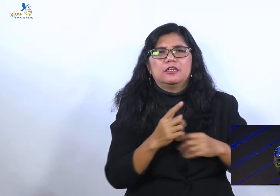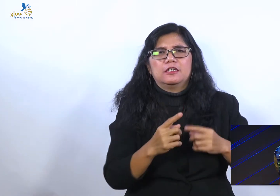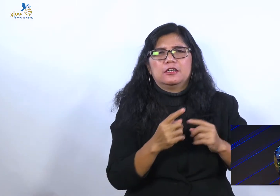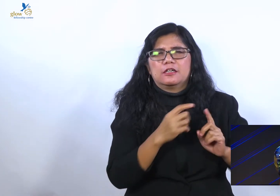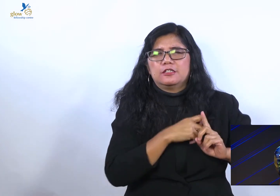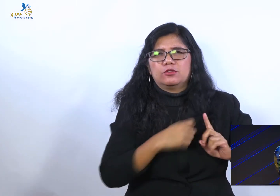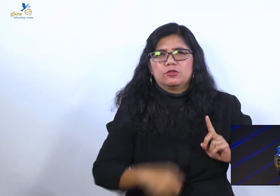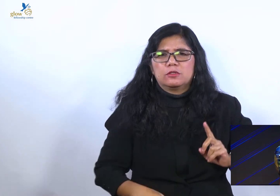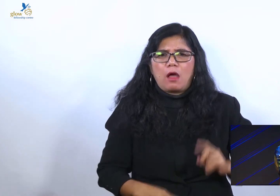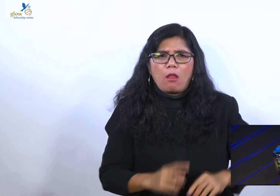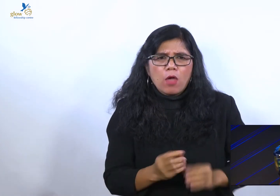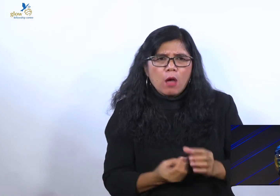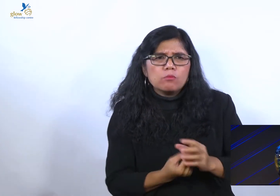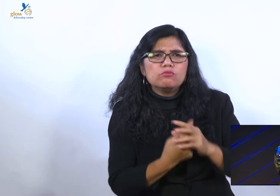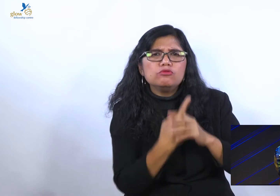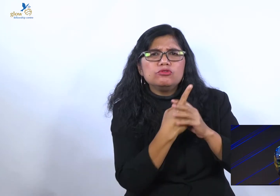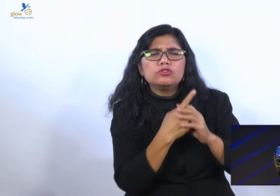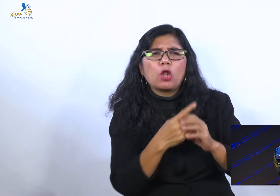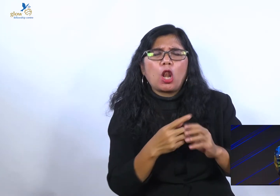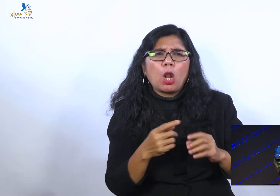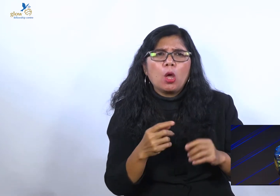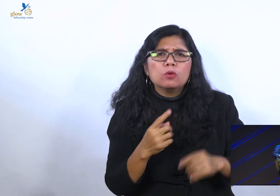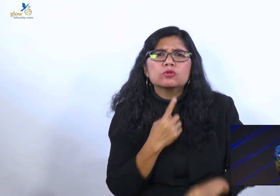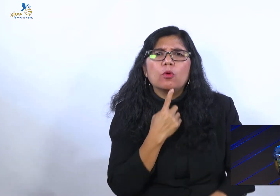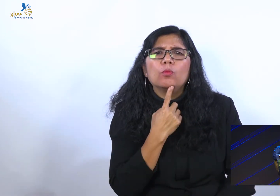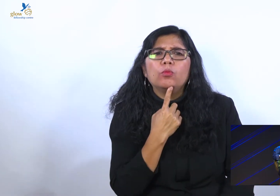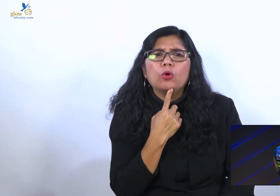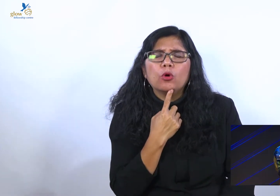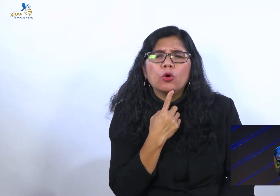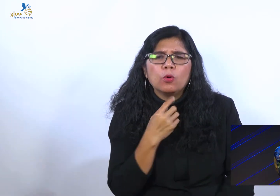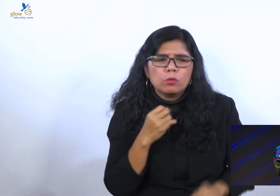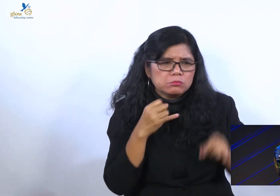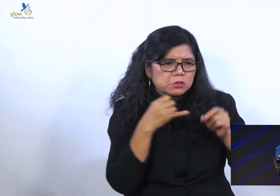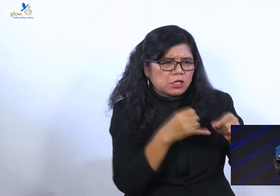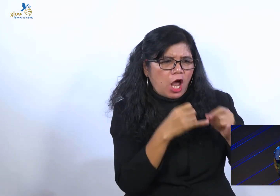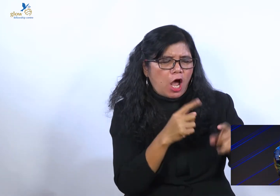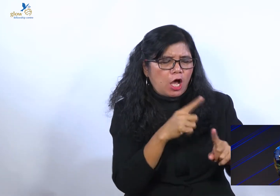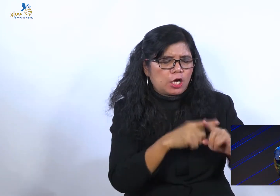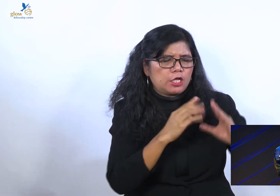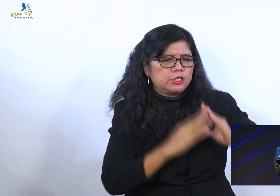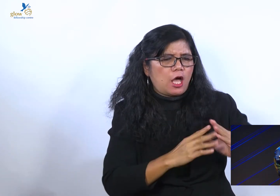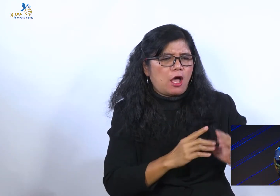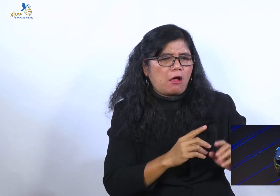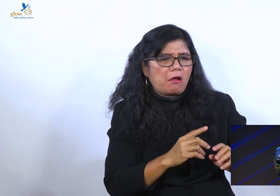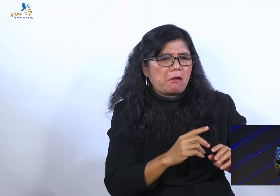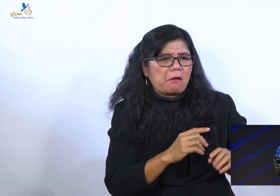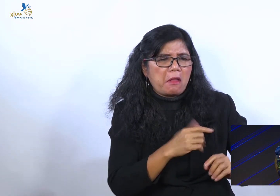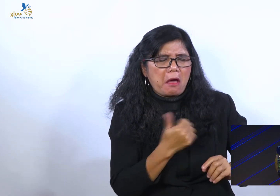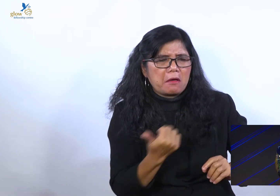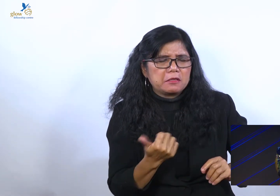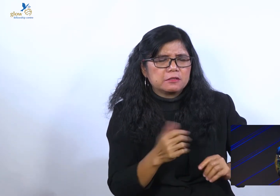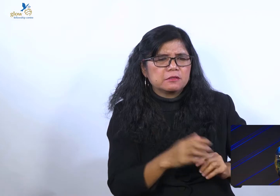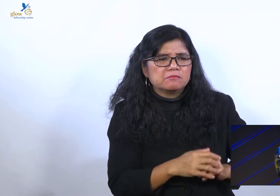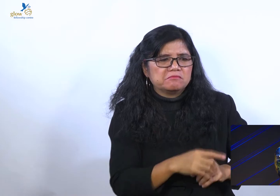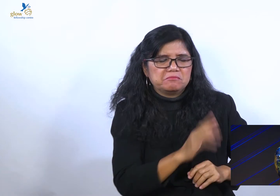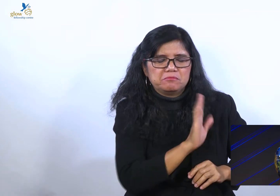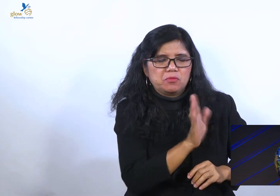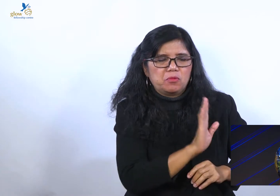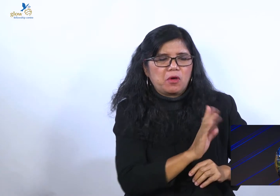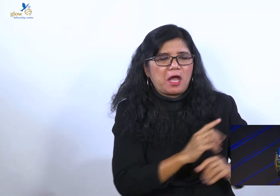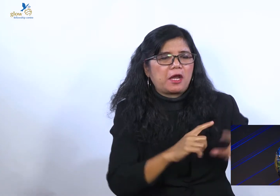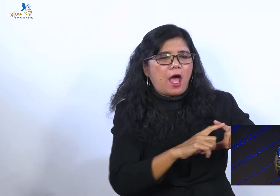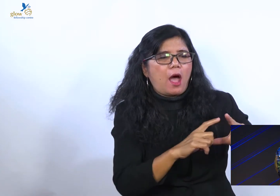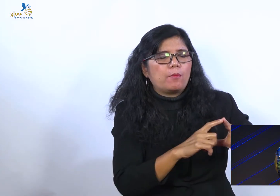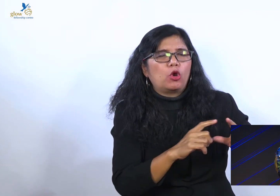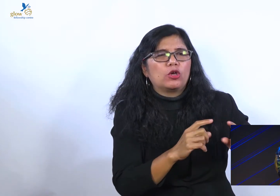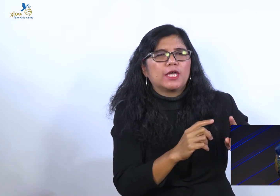keangkuhannya, roh untuk menyerang gereja lain dan merasa saya paling benar. Hello, saya beri nama kau bukan apologet Kristen.